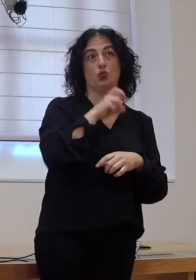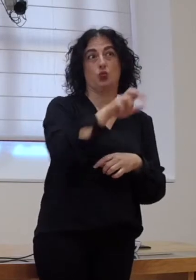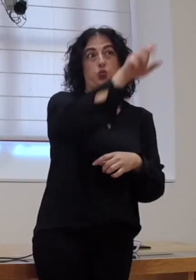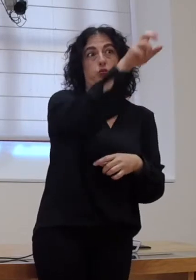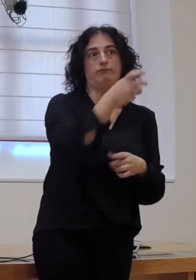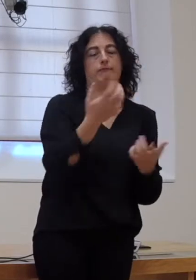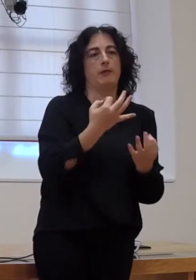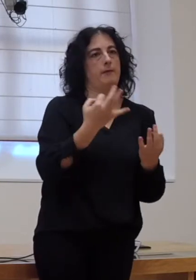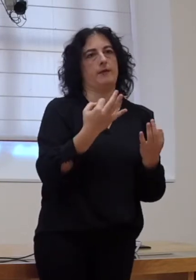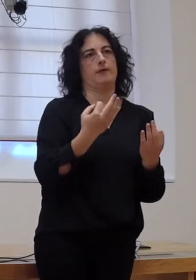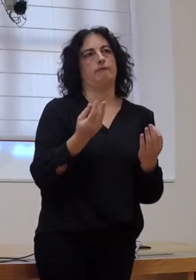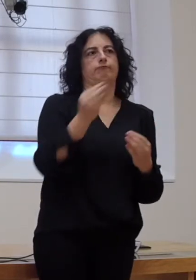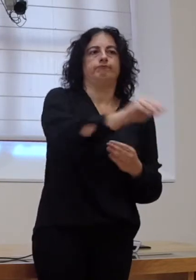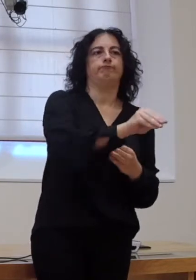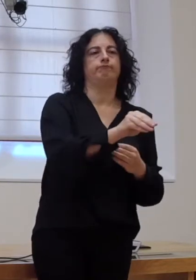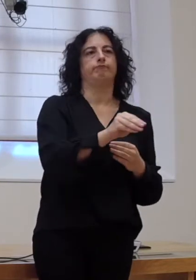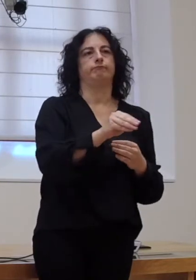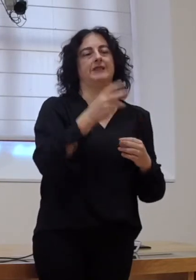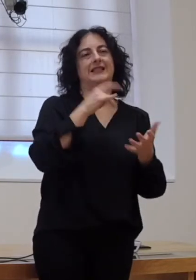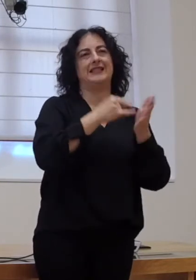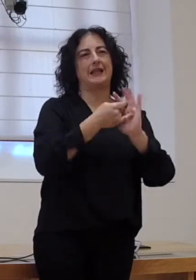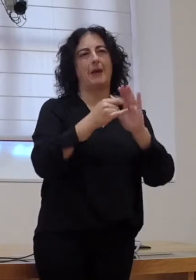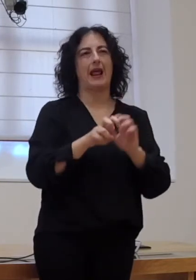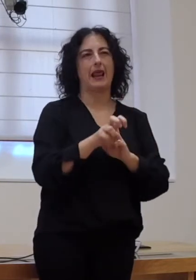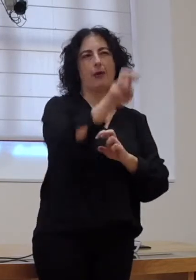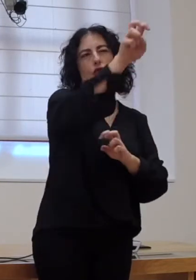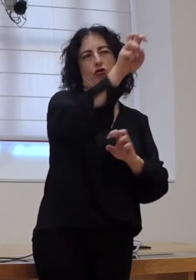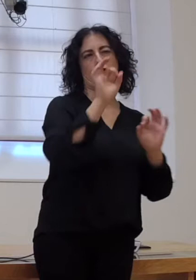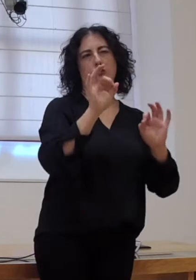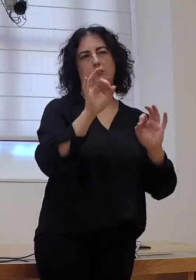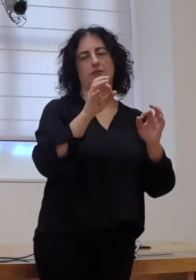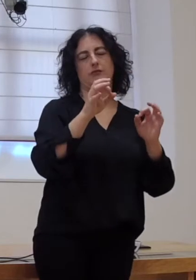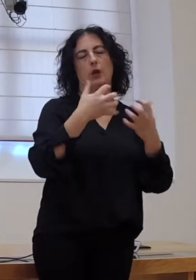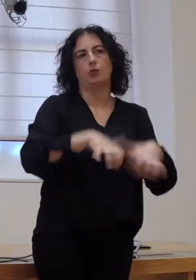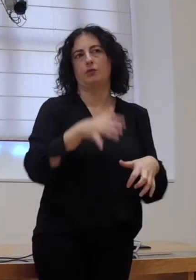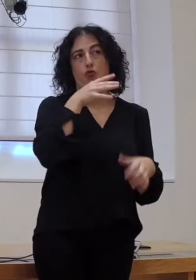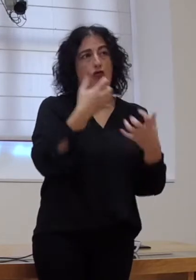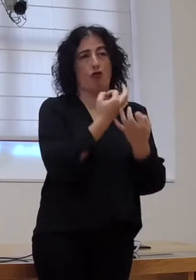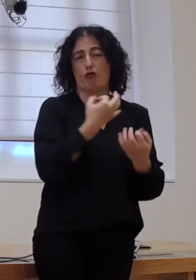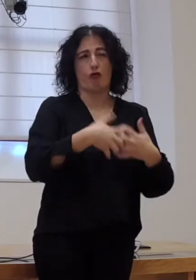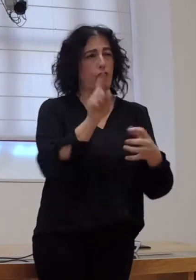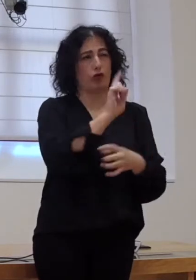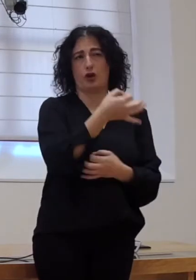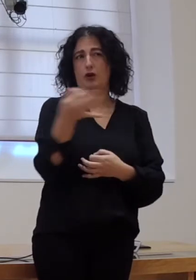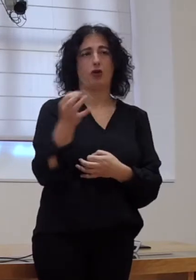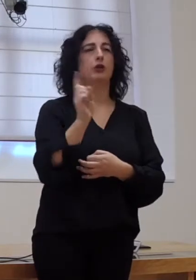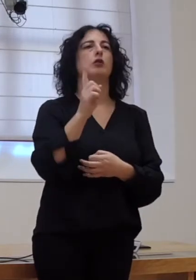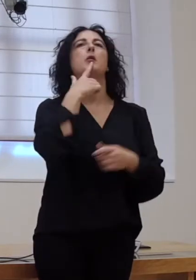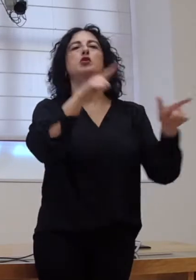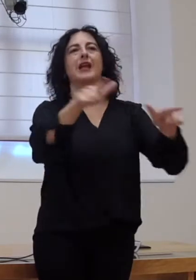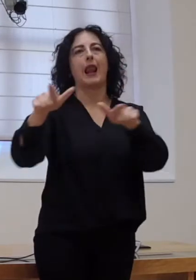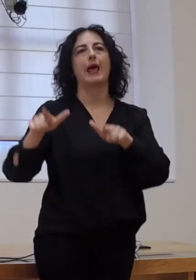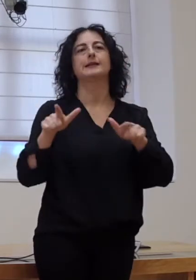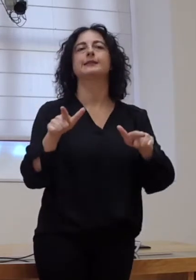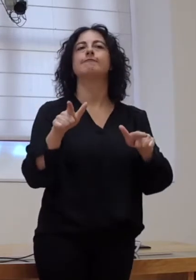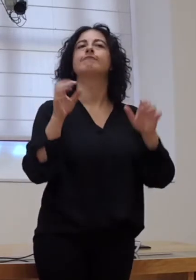terían que poñer ese sistema elevador que hai, que nen sequera funciona correctamente. non podería acceder ás salas donde se